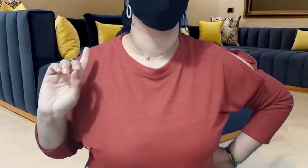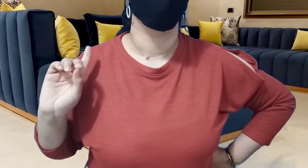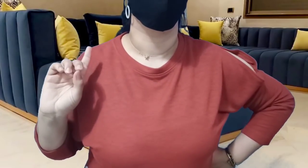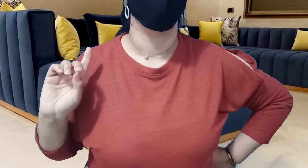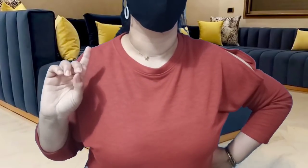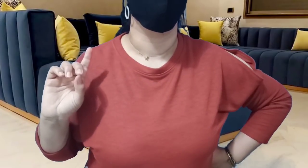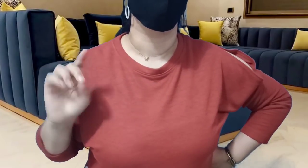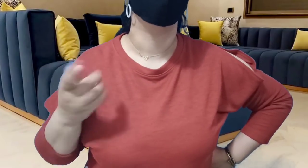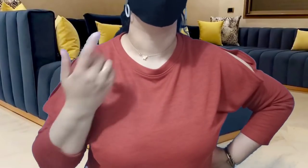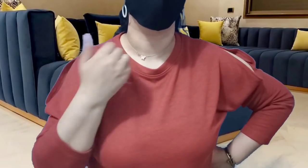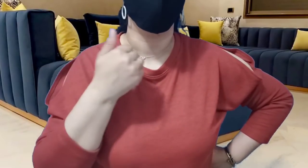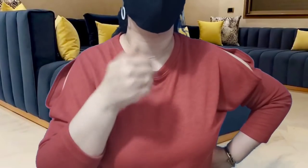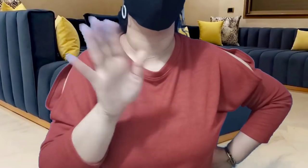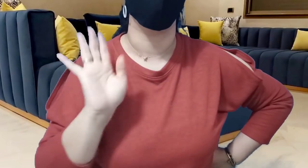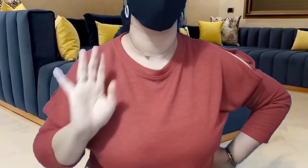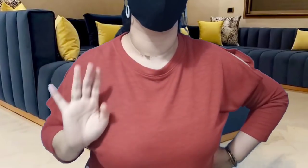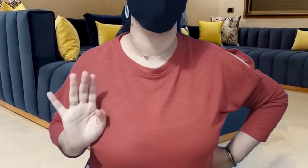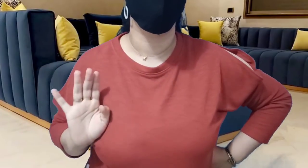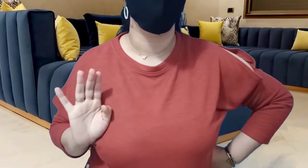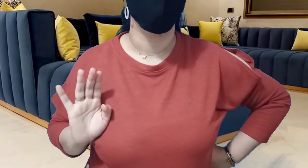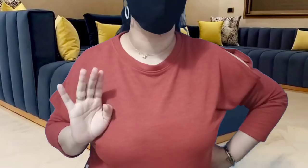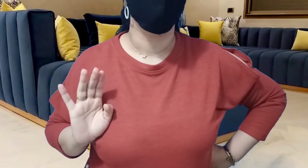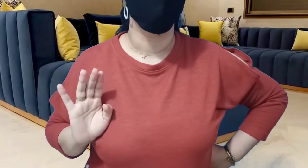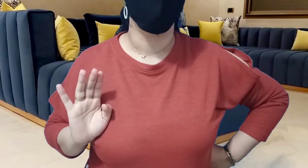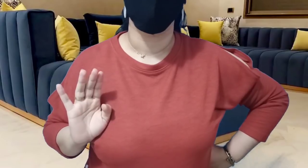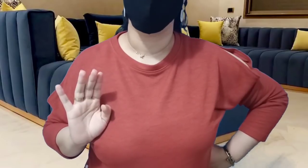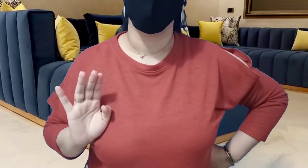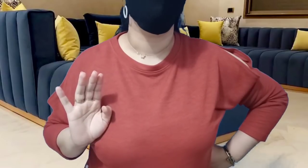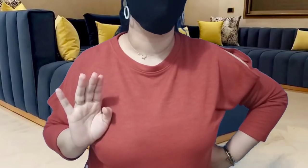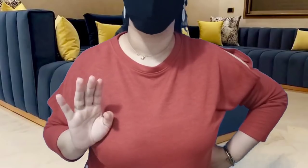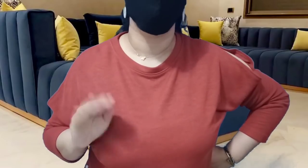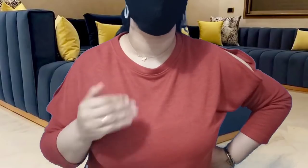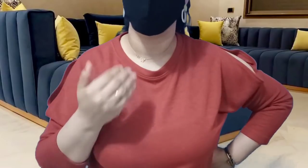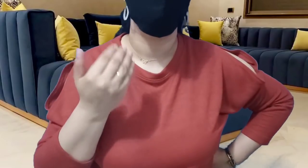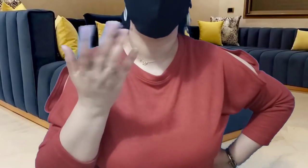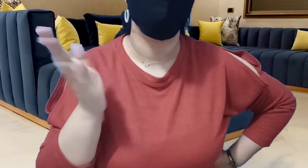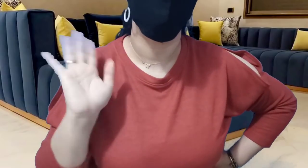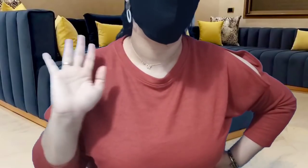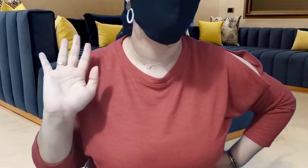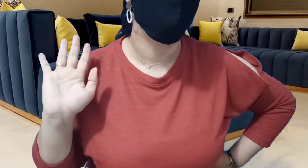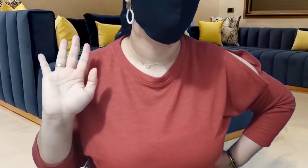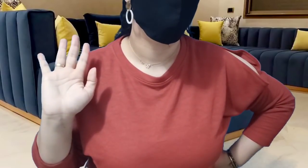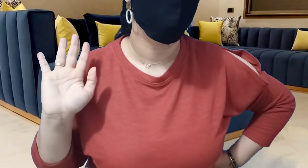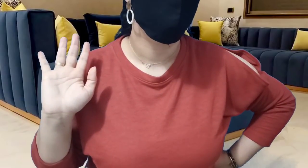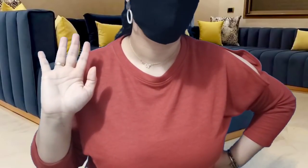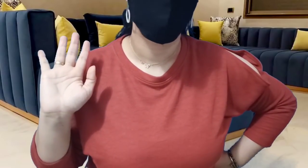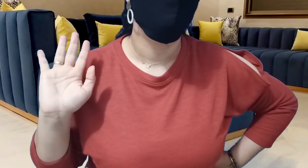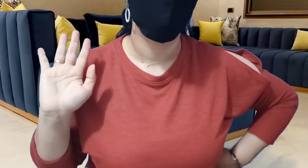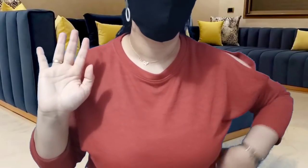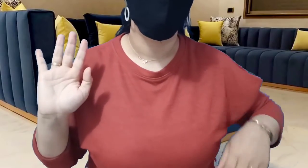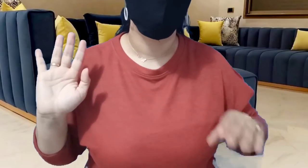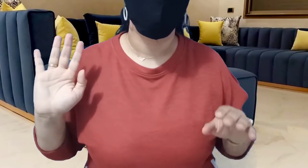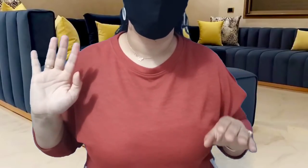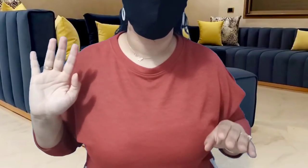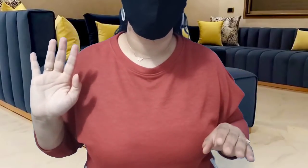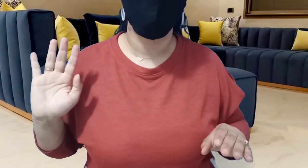وترميها بربعة دي اللي أولادات حتى الحقوق ديالهم ما ياخدوهمش كيقول لك أخوتي